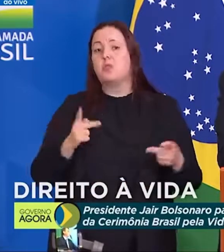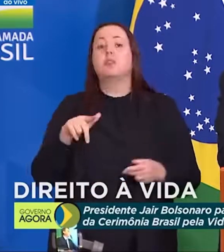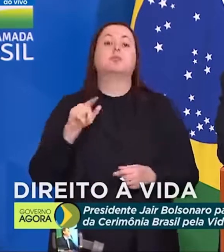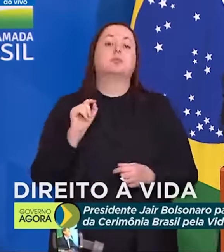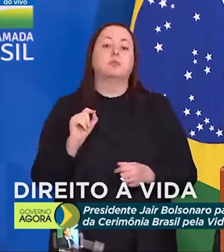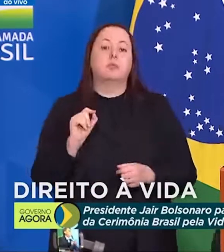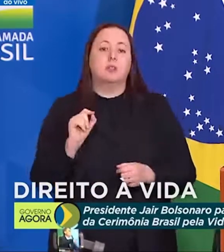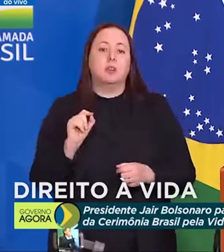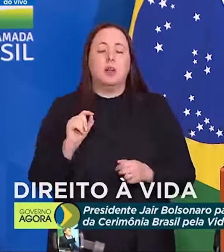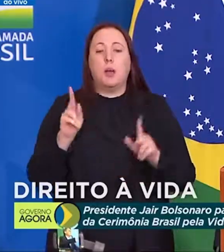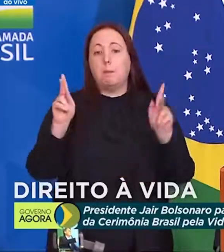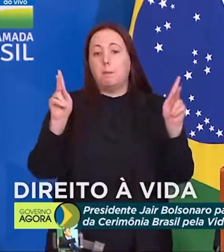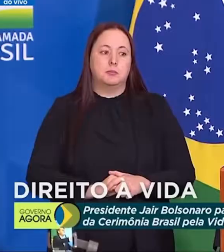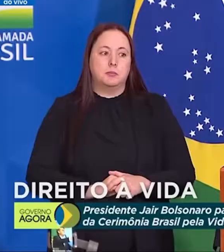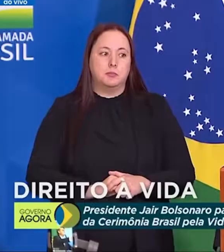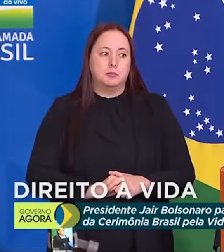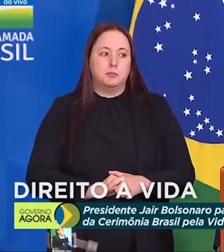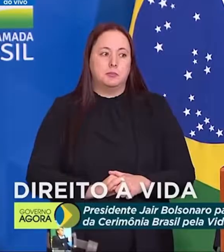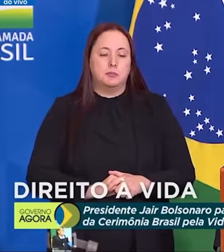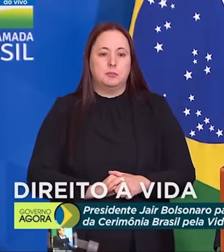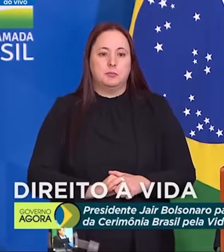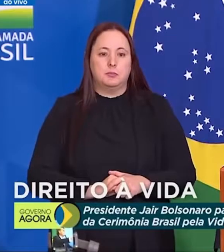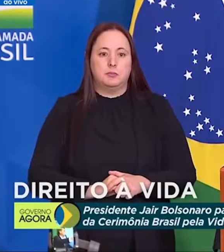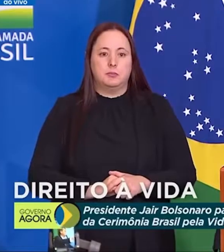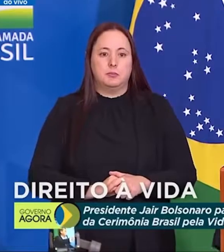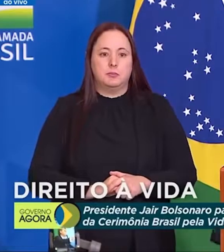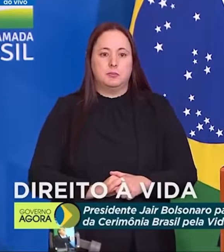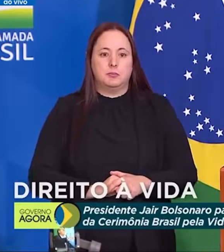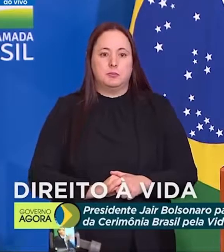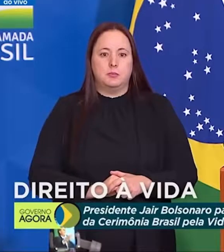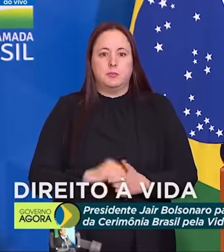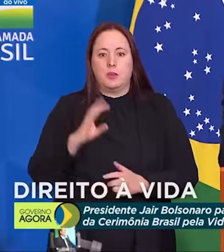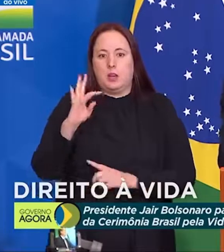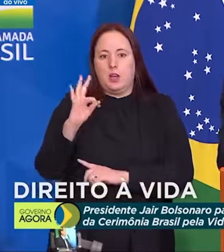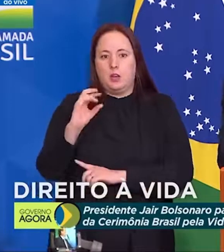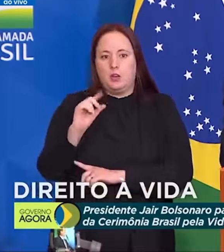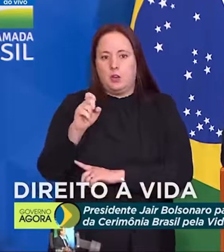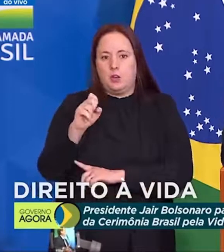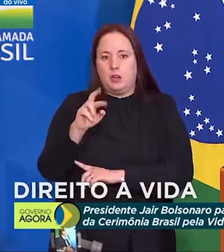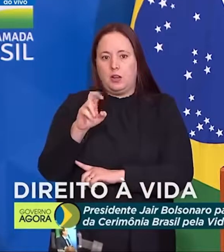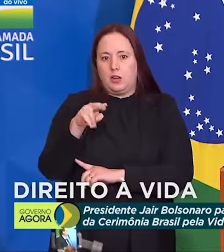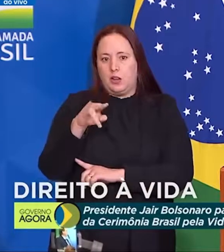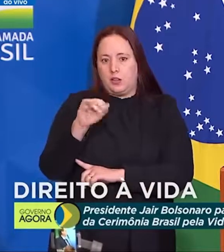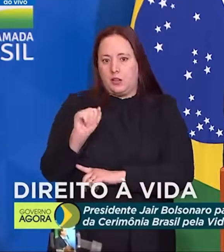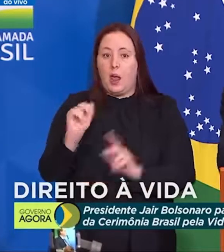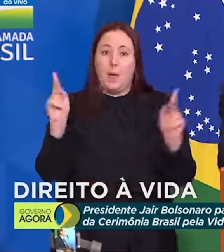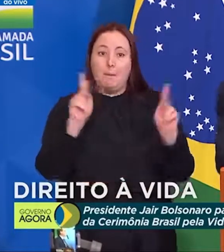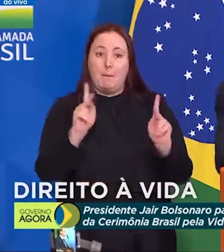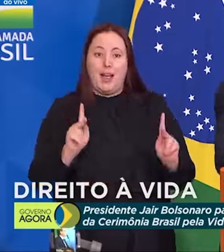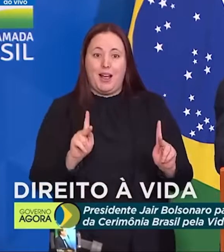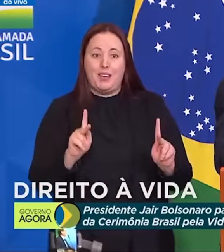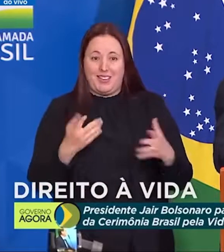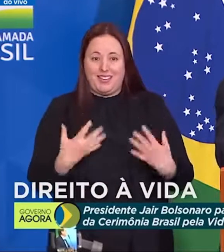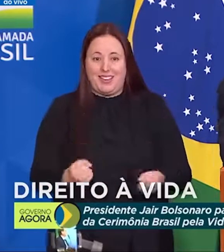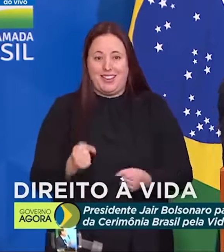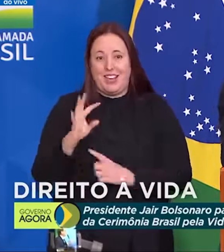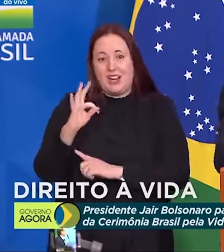paz, paz, não, tolerância, paz e tolerância.